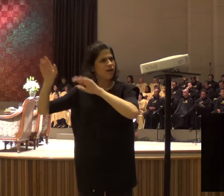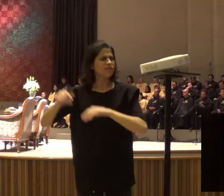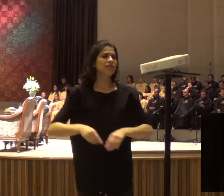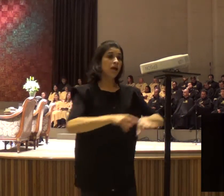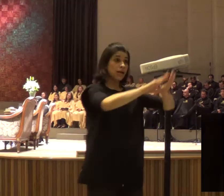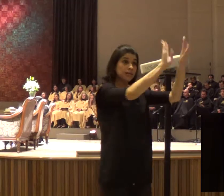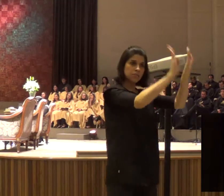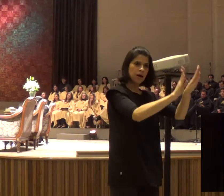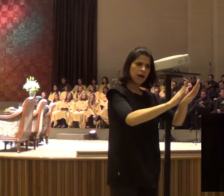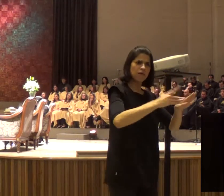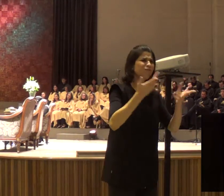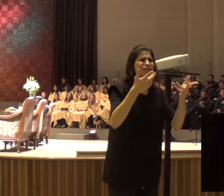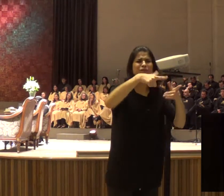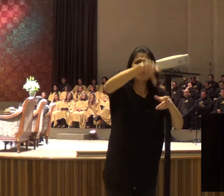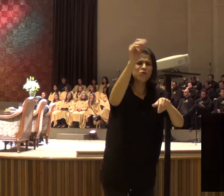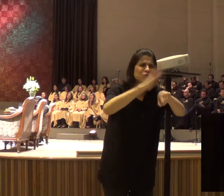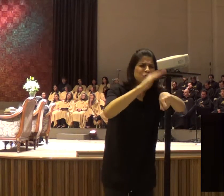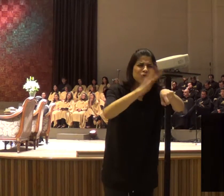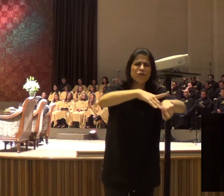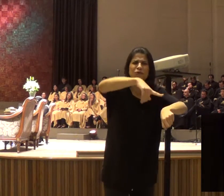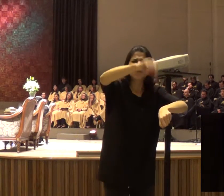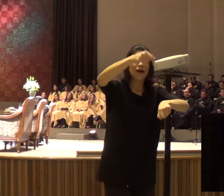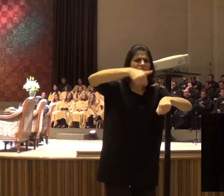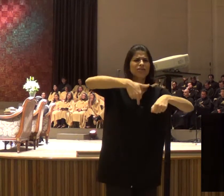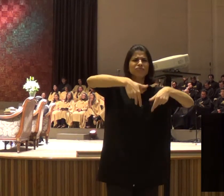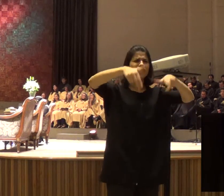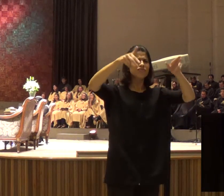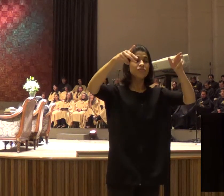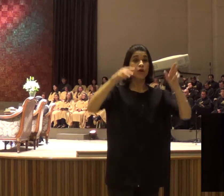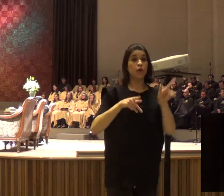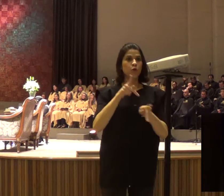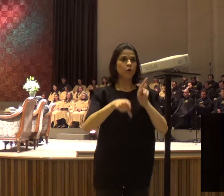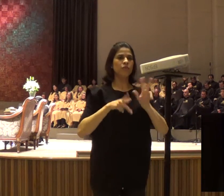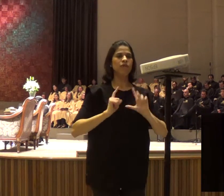sigam-no, o povo, porém, nada respondeu,